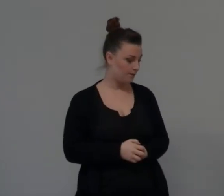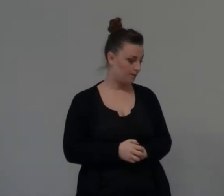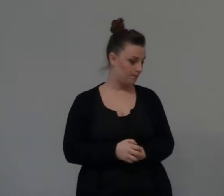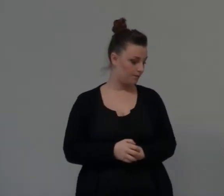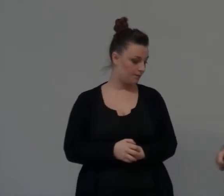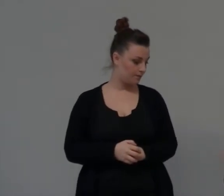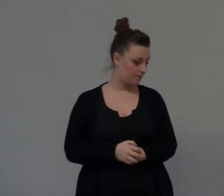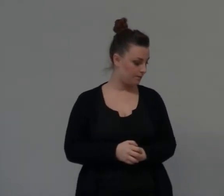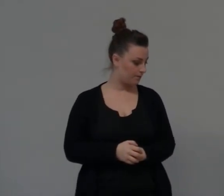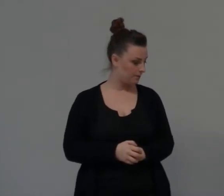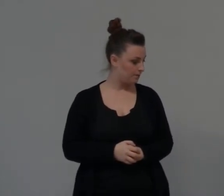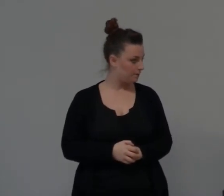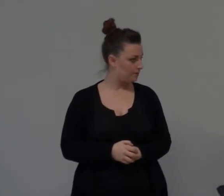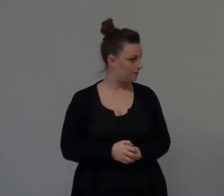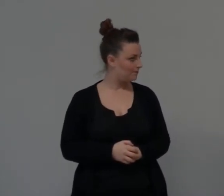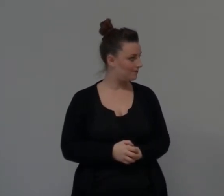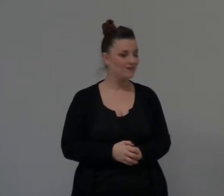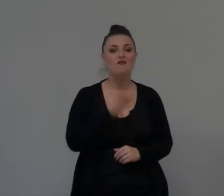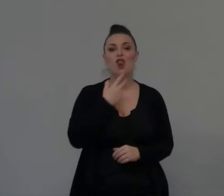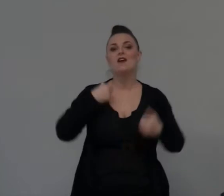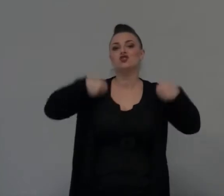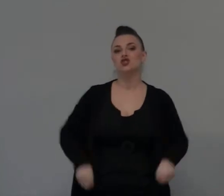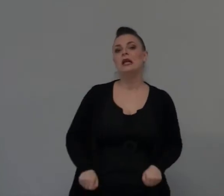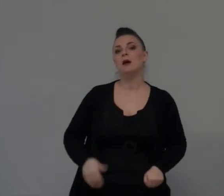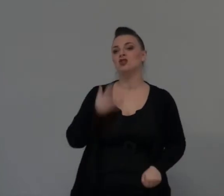Dio Mi avrei voluto indossarlo ma è troppo caldo oggi